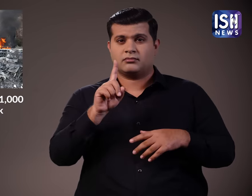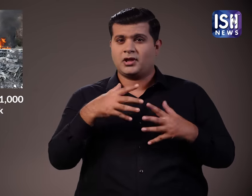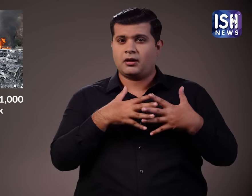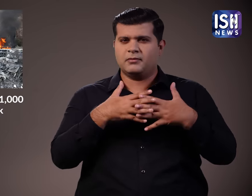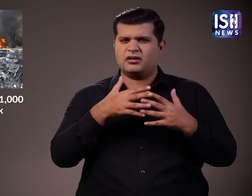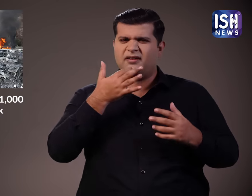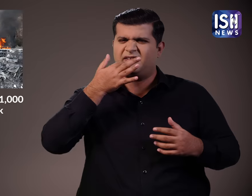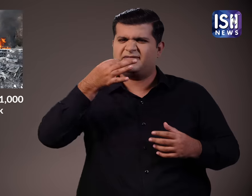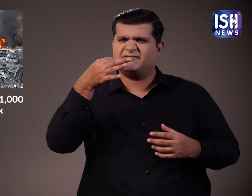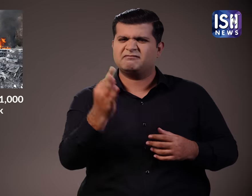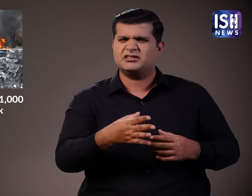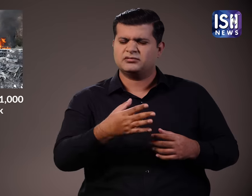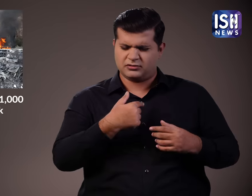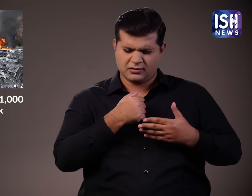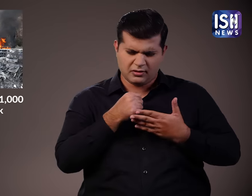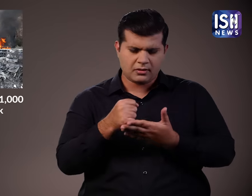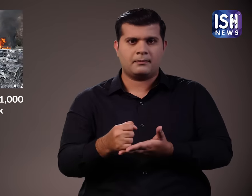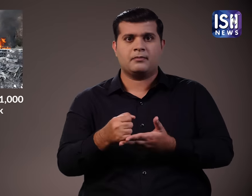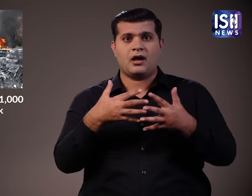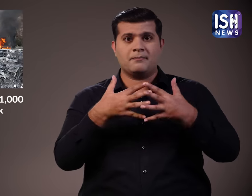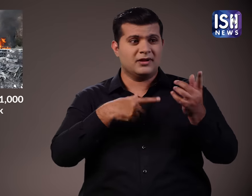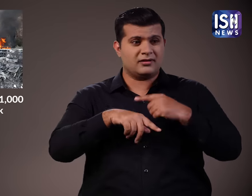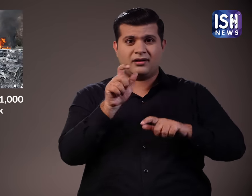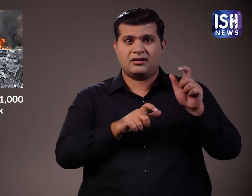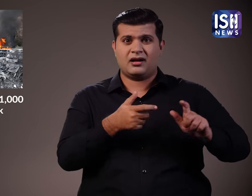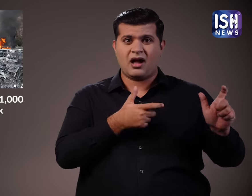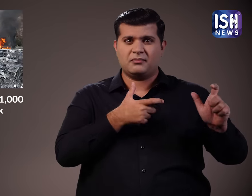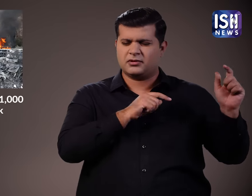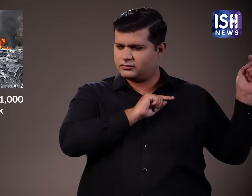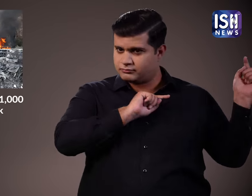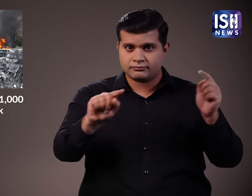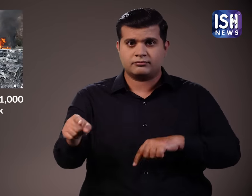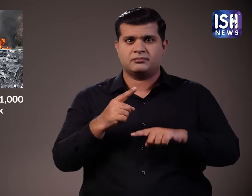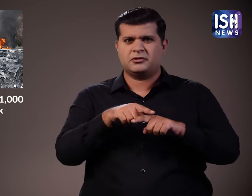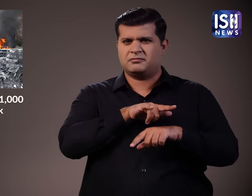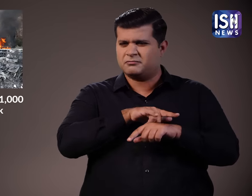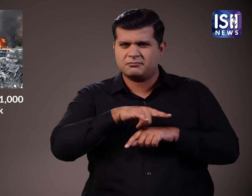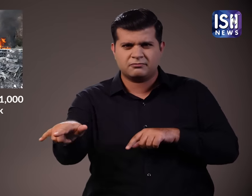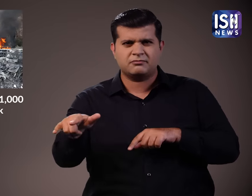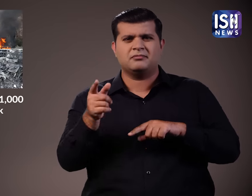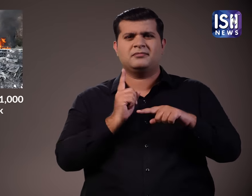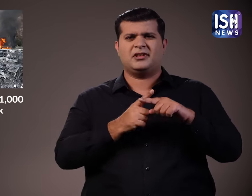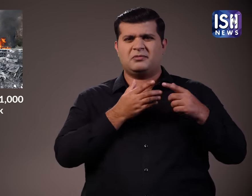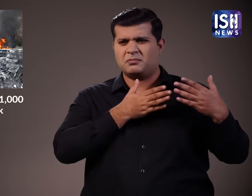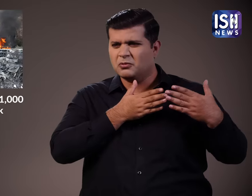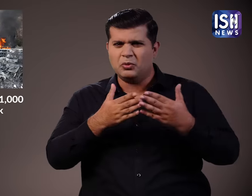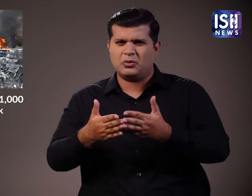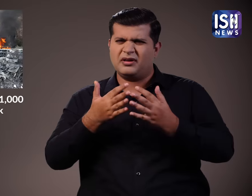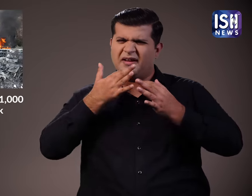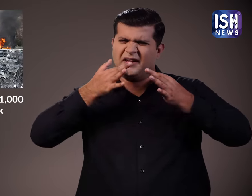लिए था अश्चे रजनक, अमेरिका ने इस्राइल में अपने यूथ पोर्त और लड़ाकों जेट टेनाद किये